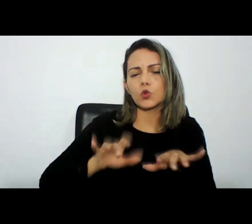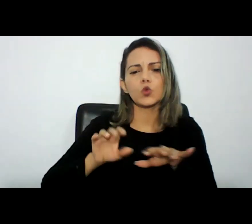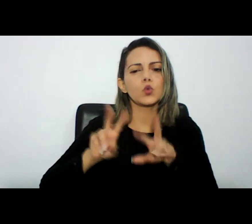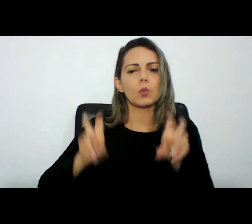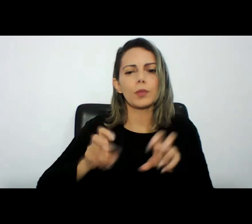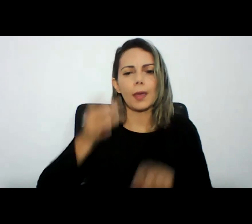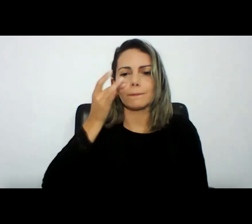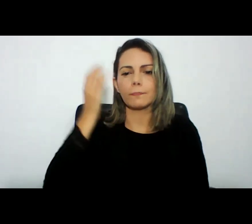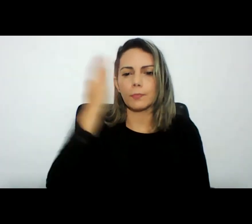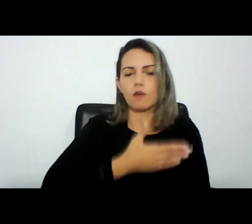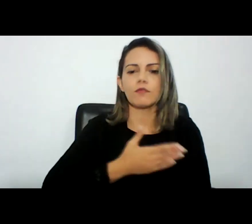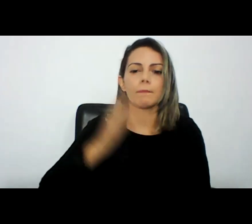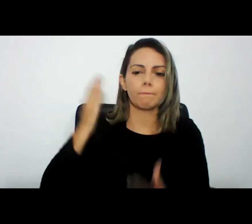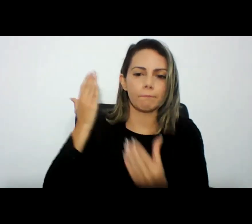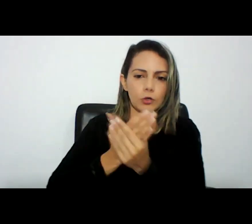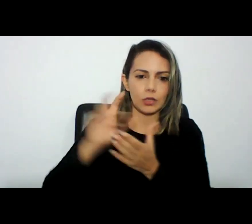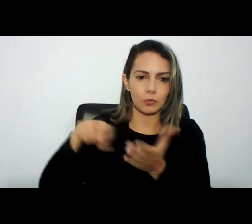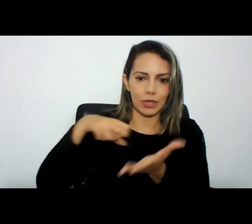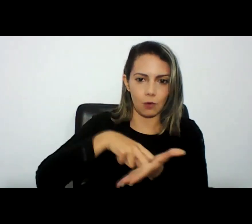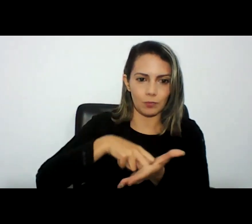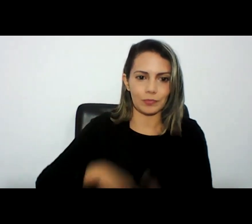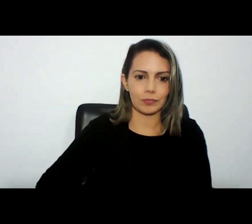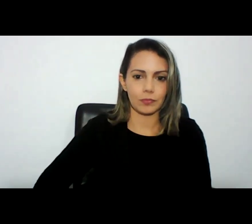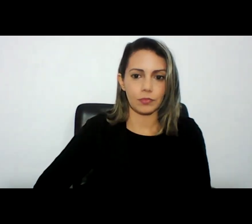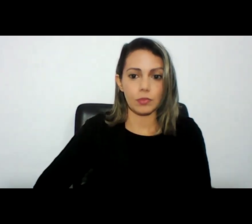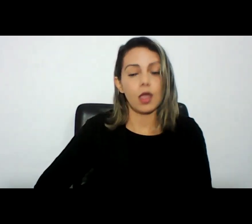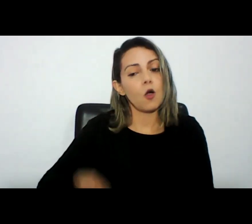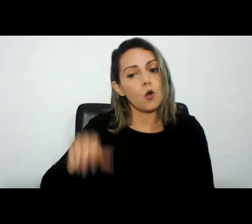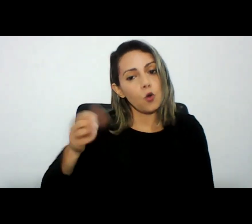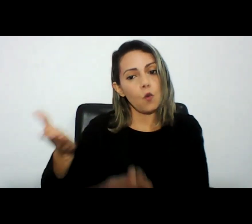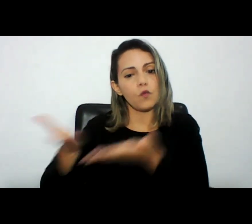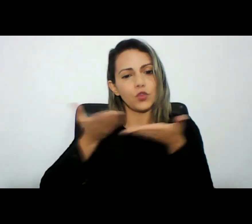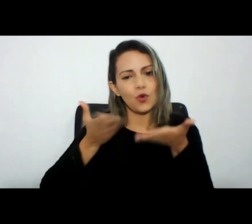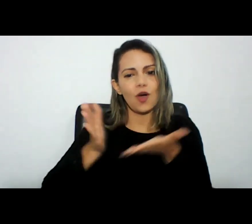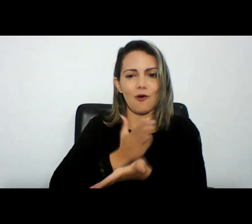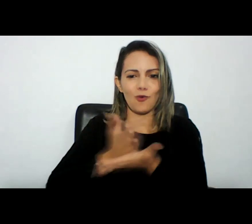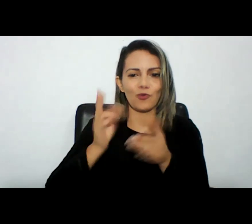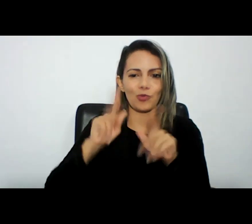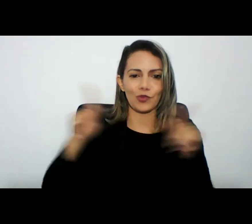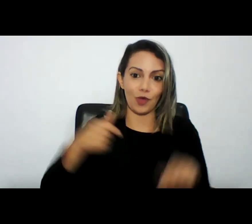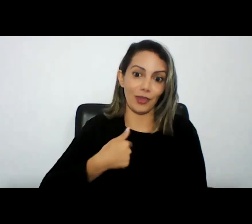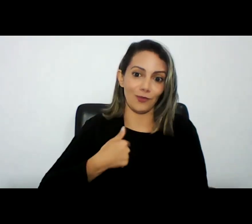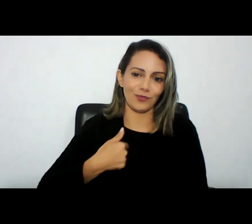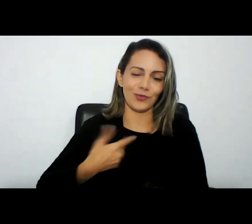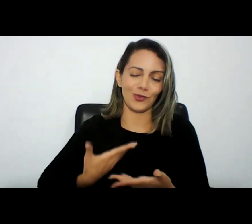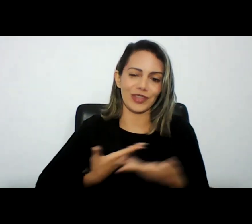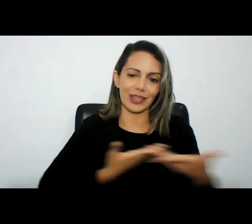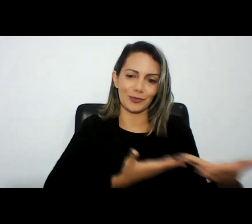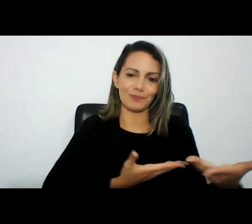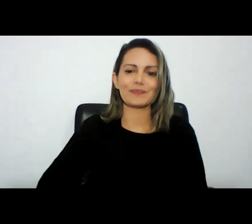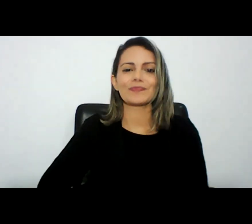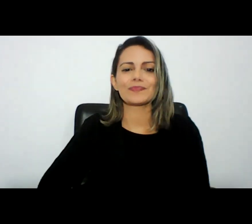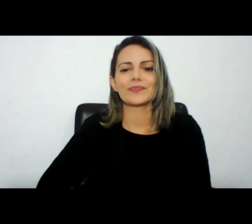deputado Hugo Leal por sua vez montou um grupo de trabalho chamou alguns professores inclusive eu fui indicado pela Imerge alguns professores do meio